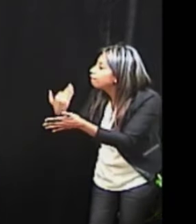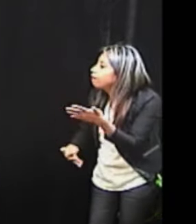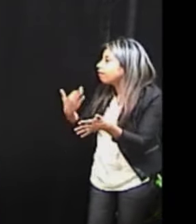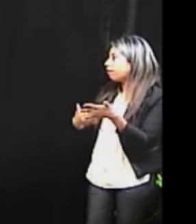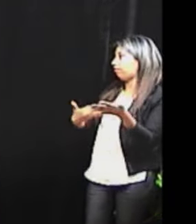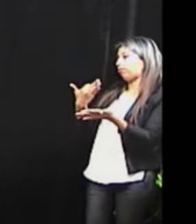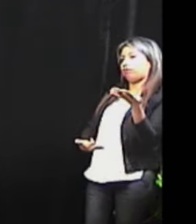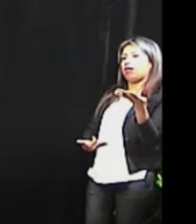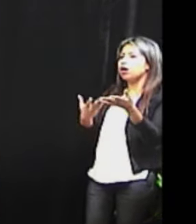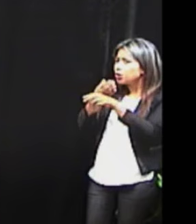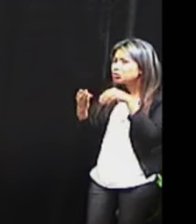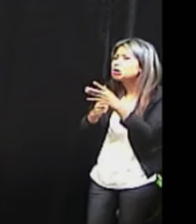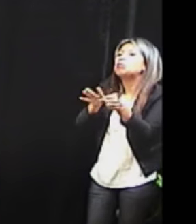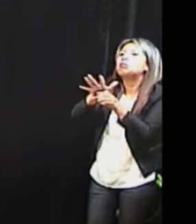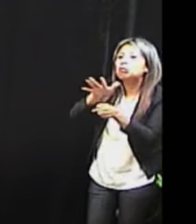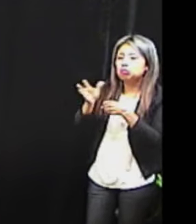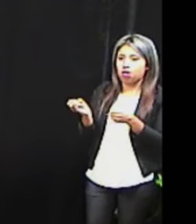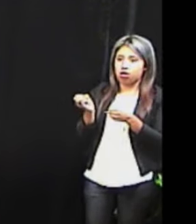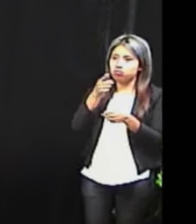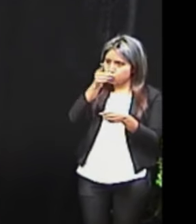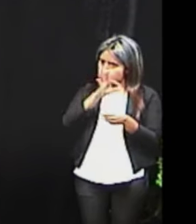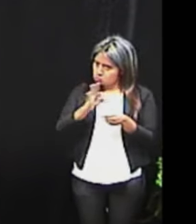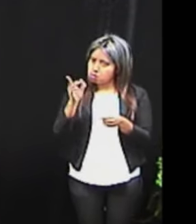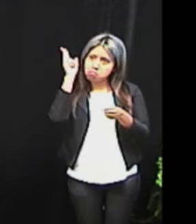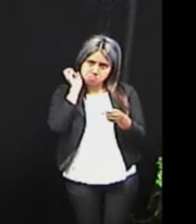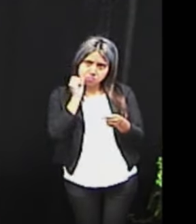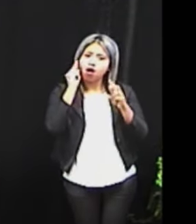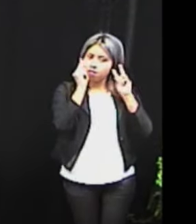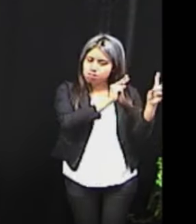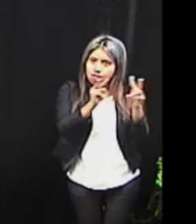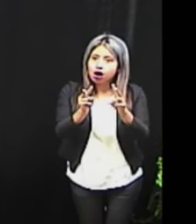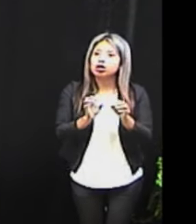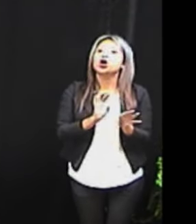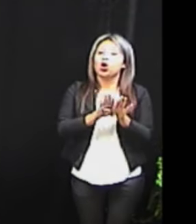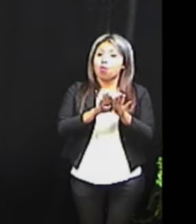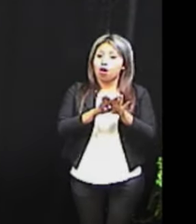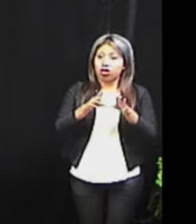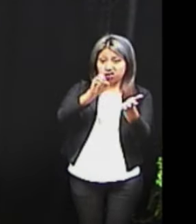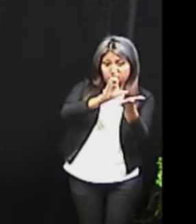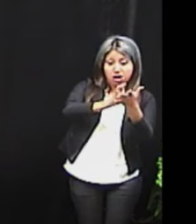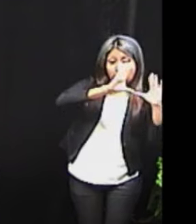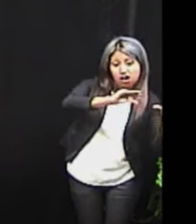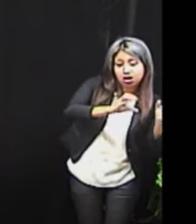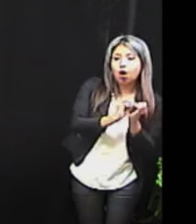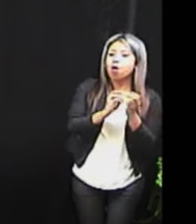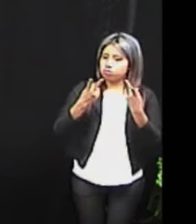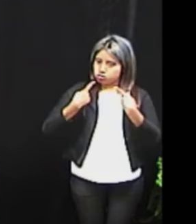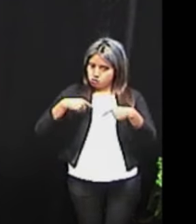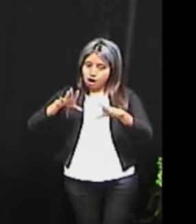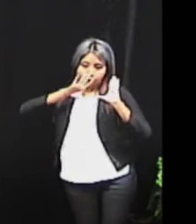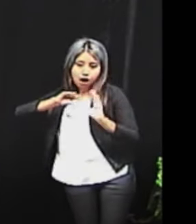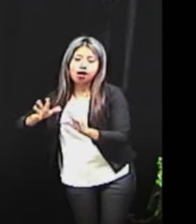es para ustedes que nos ven o que nos escuchan. Rehabilitar a las personas con discapacidad o rehabilitar a la